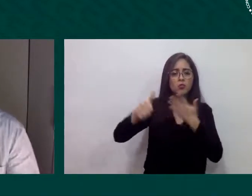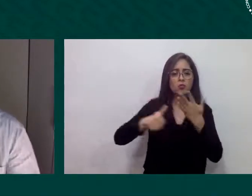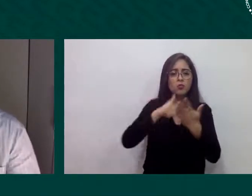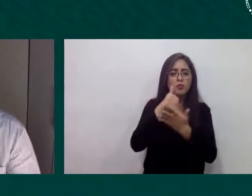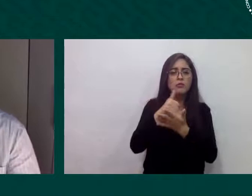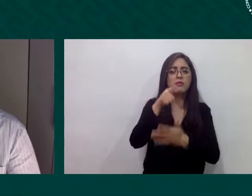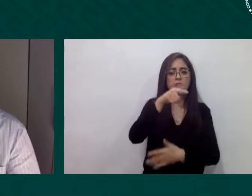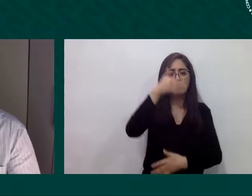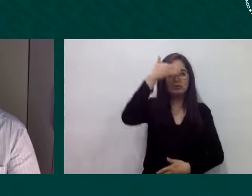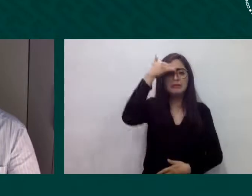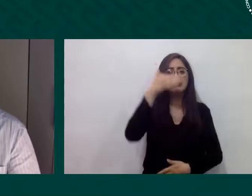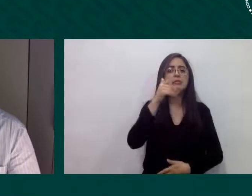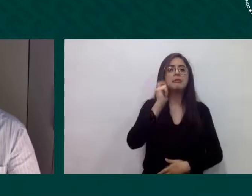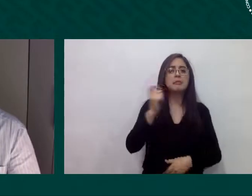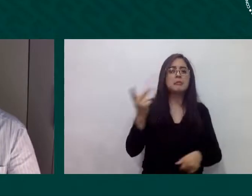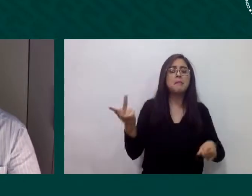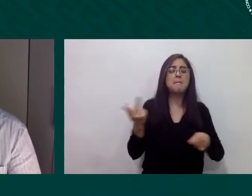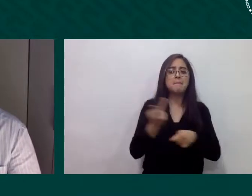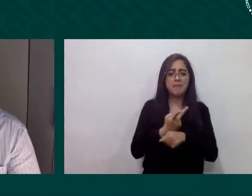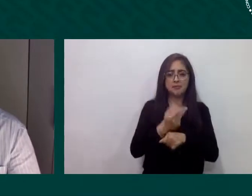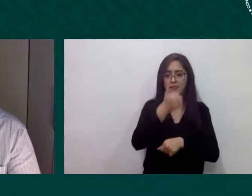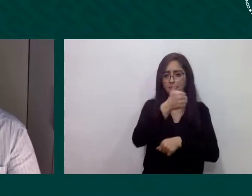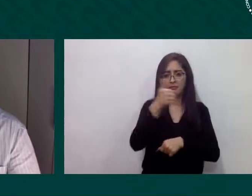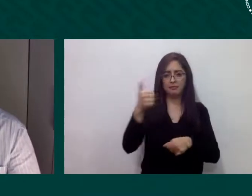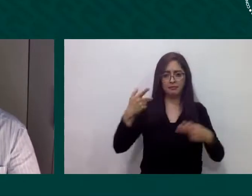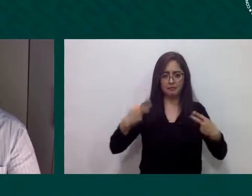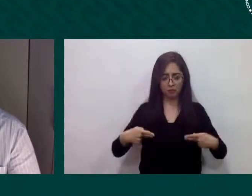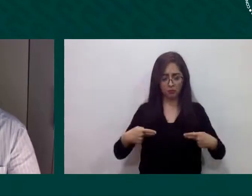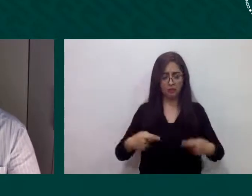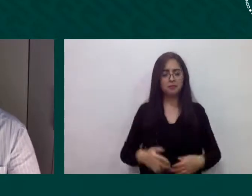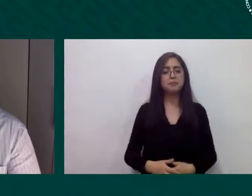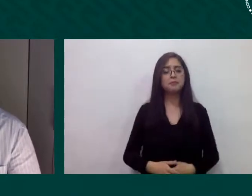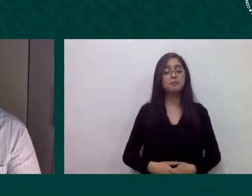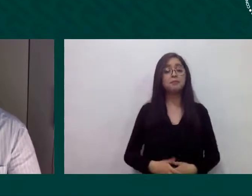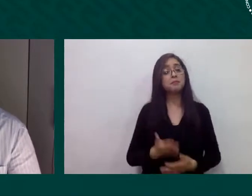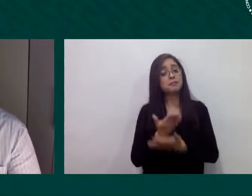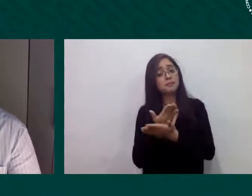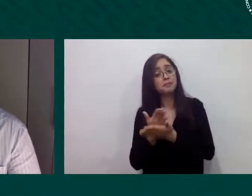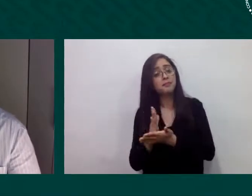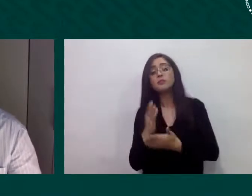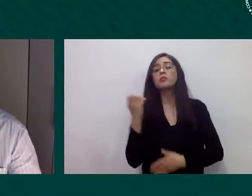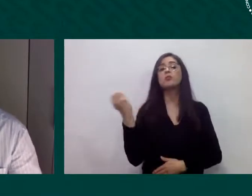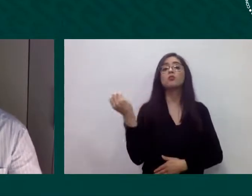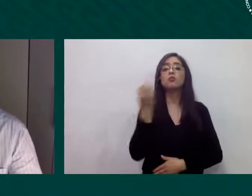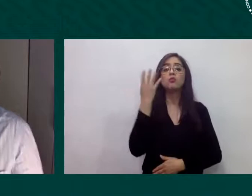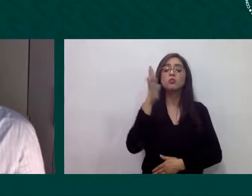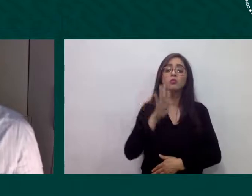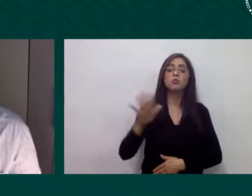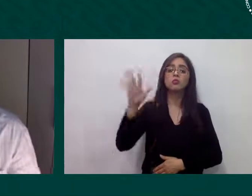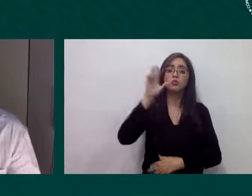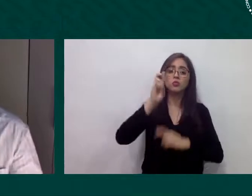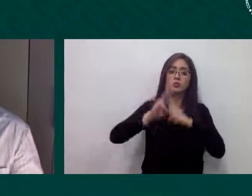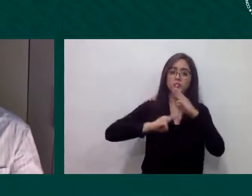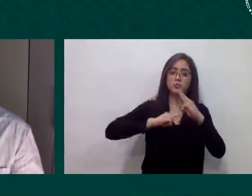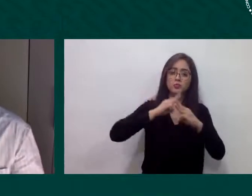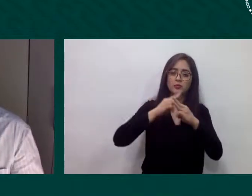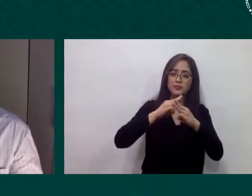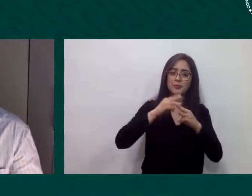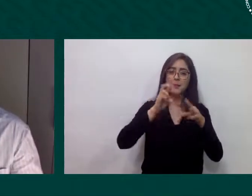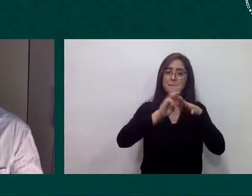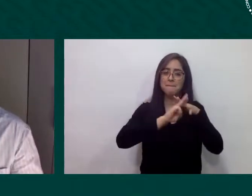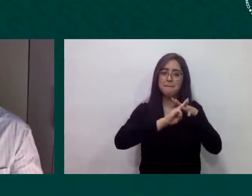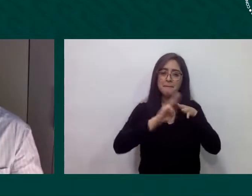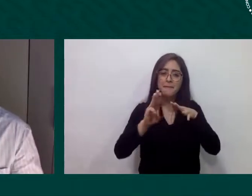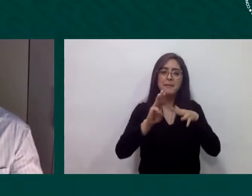otra parte la participación en el foro mundial sobre migraciones y desarrollo un proceso liberado por